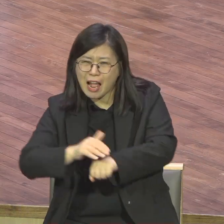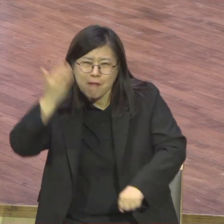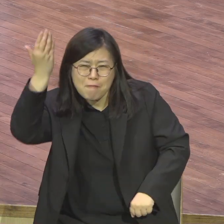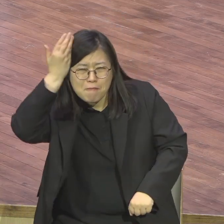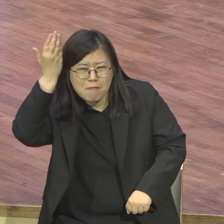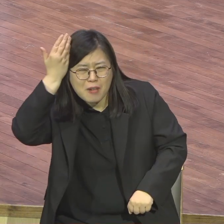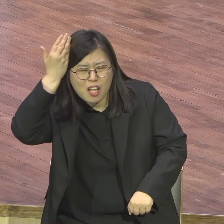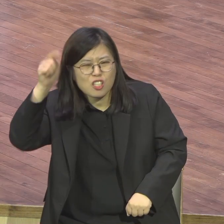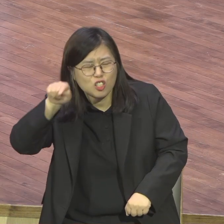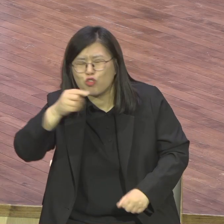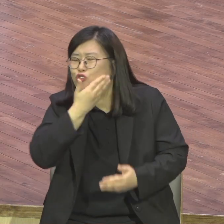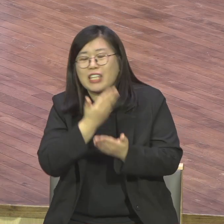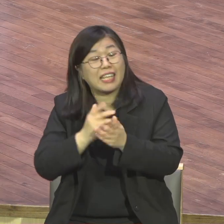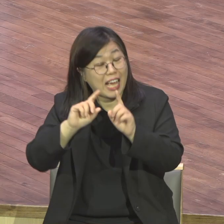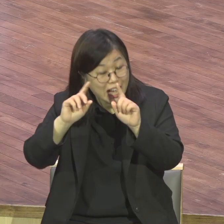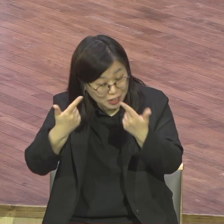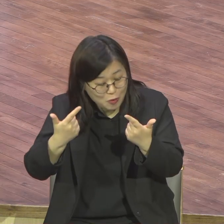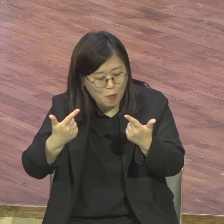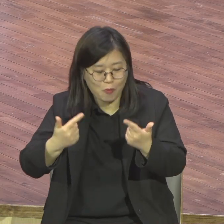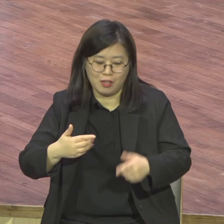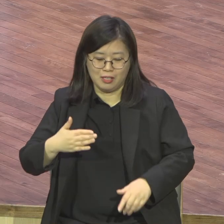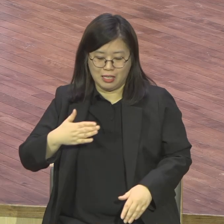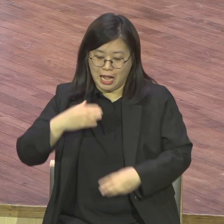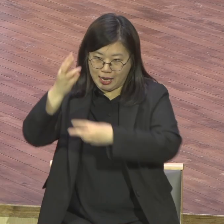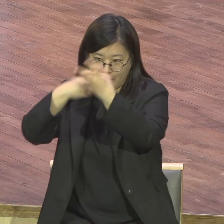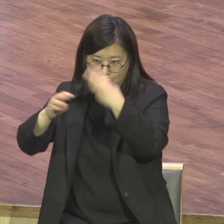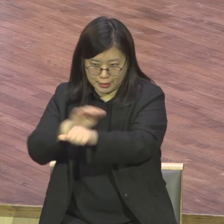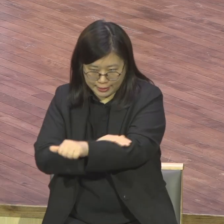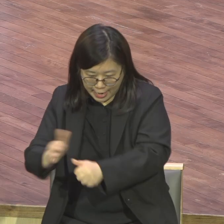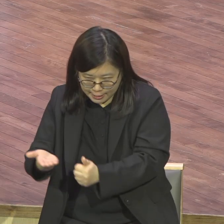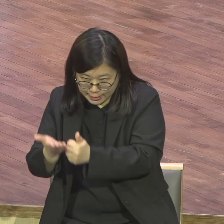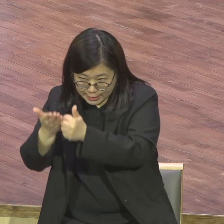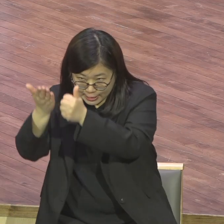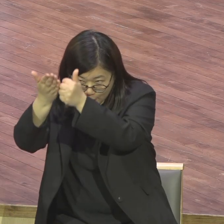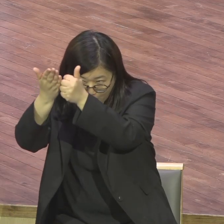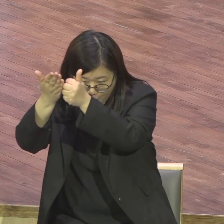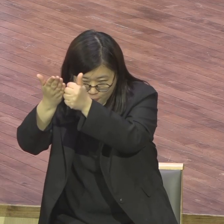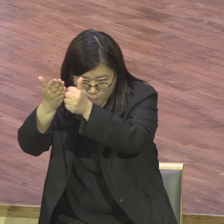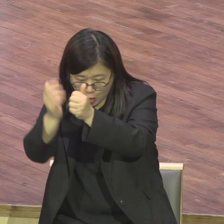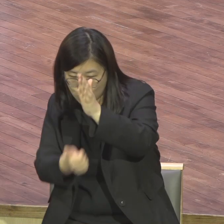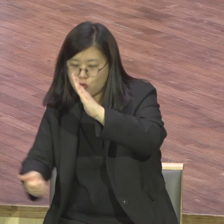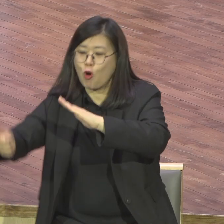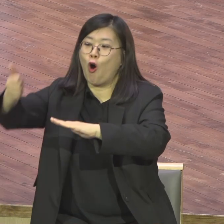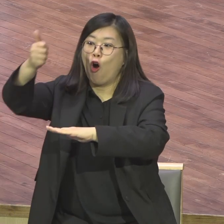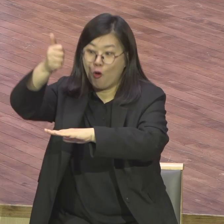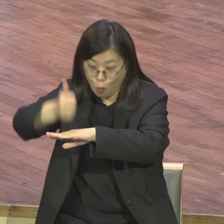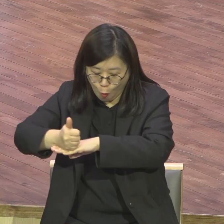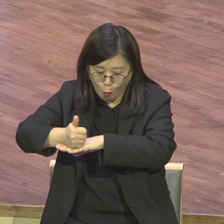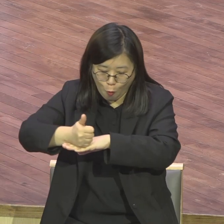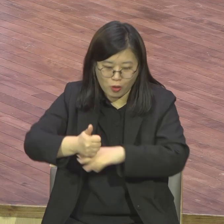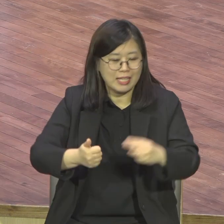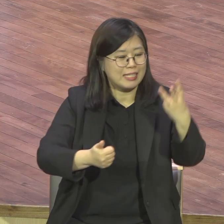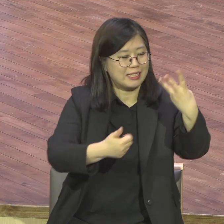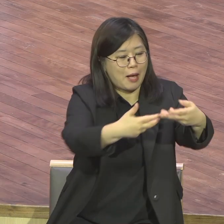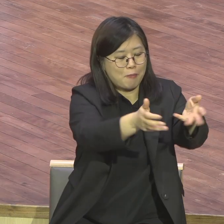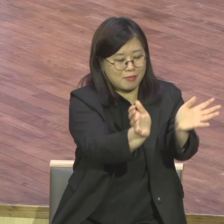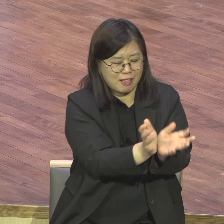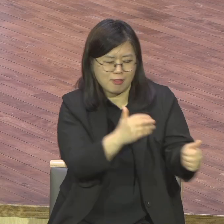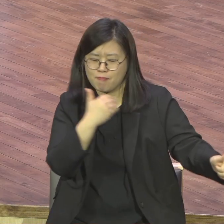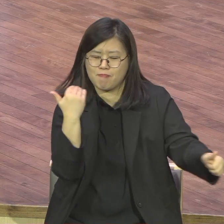조옵사사 인재양성 삼단체 이길 수 없다고 생각하십니까 하나는 하심하신다고